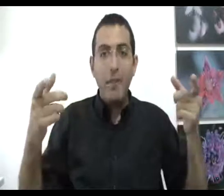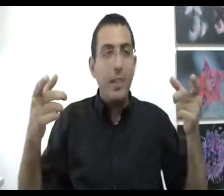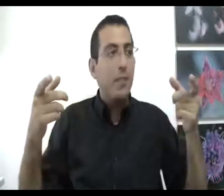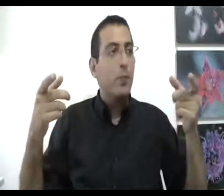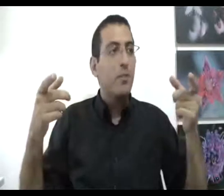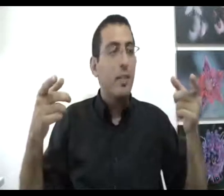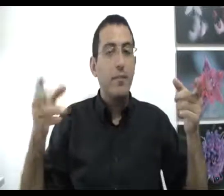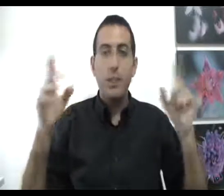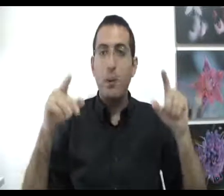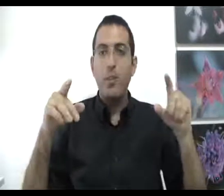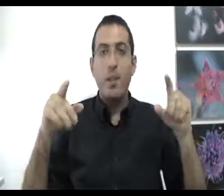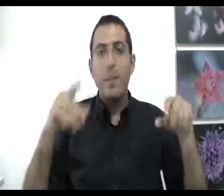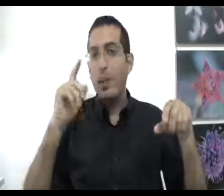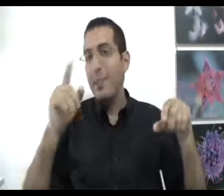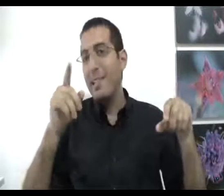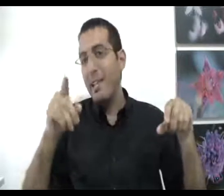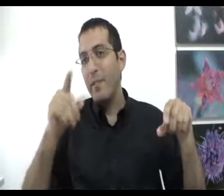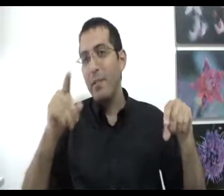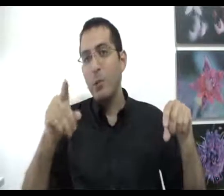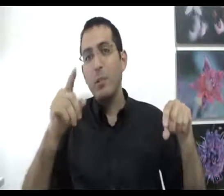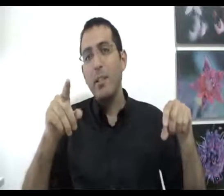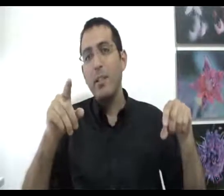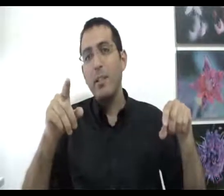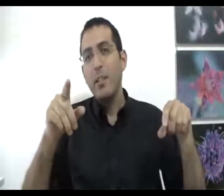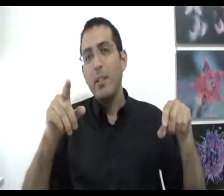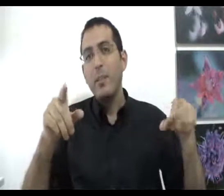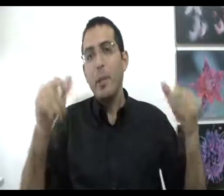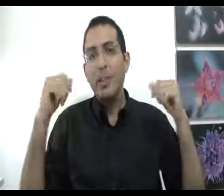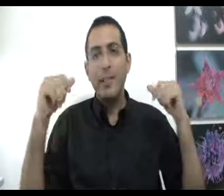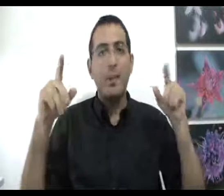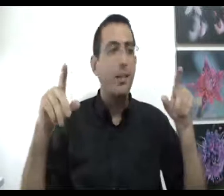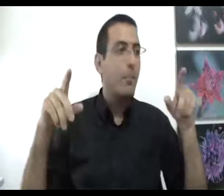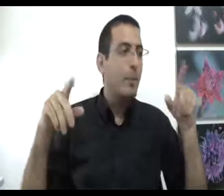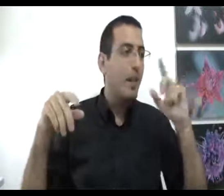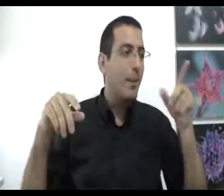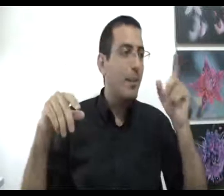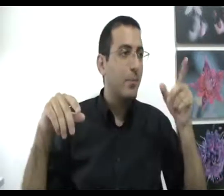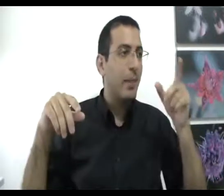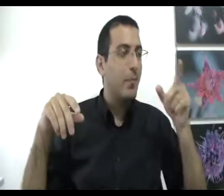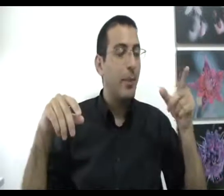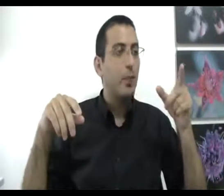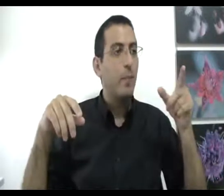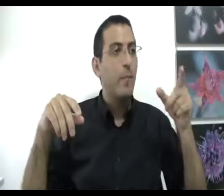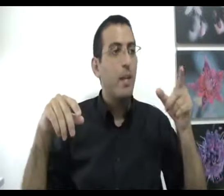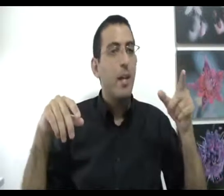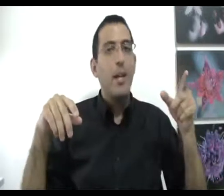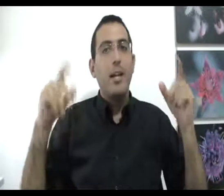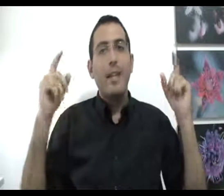להבין את מה שהוא מבין ויש פה עוד דבר, כי אם אתה לא מצליח להבין את מה שהוא מבין זה אומר שאתה עצמך טיפש ולמה אתה עצמך טיפש? כי